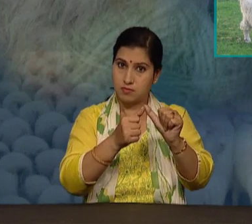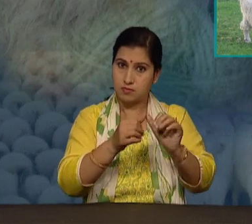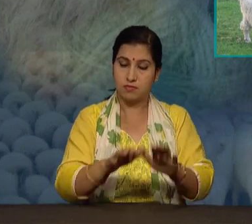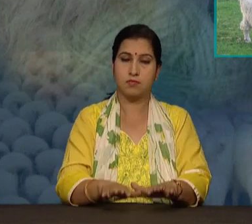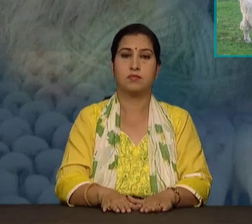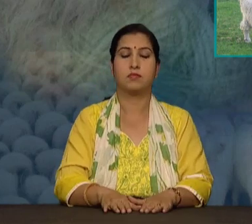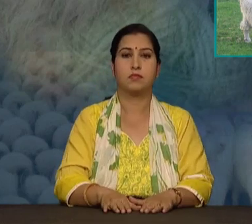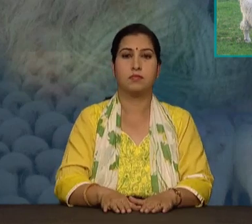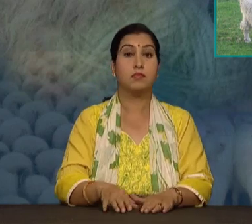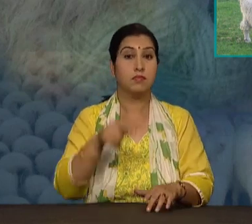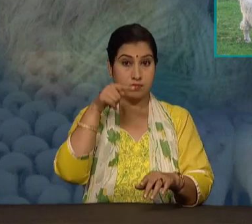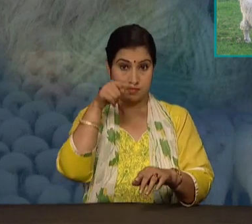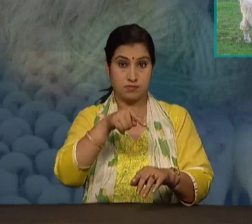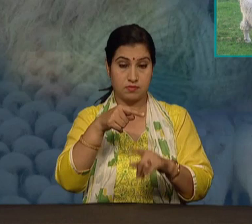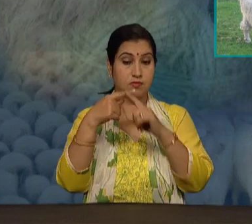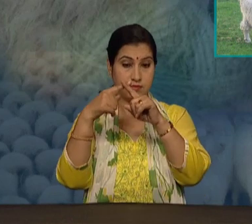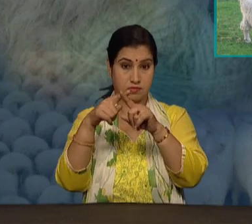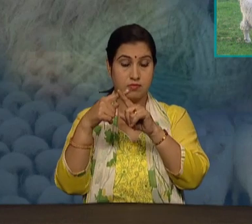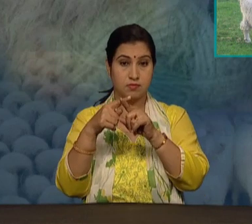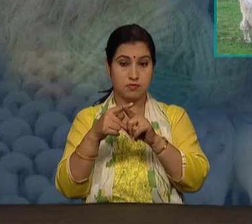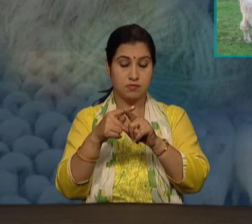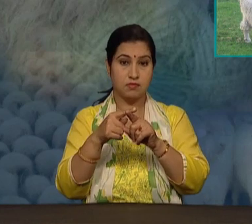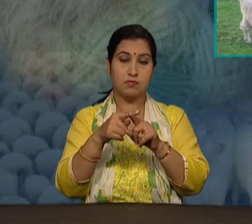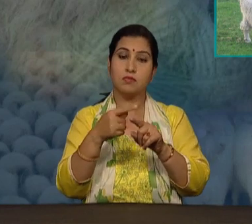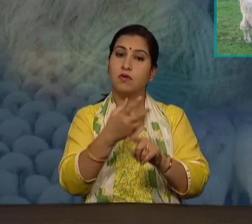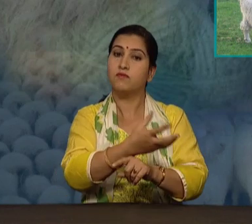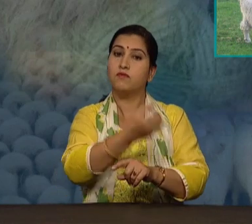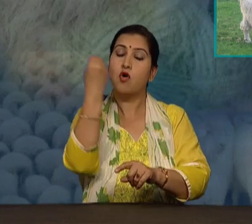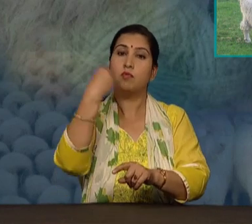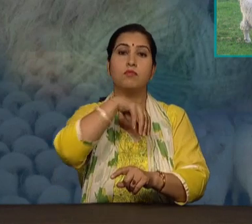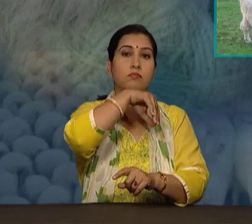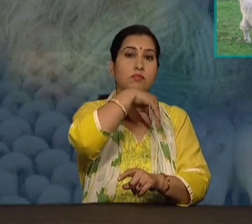यहाँ उन्द अंगोरा नसल की बकरी से प्राप्थ होती है